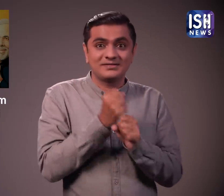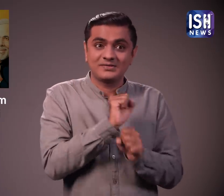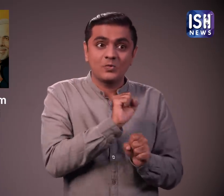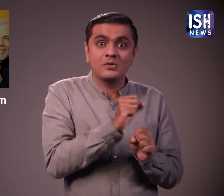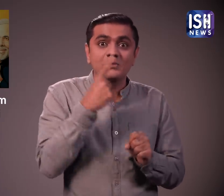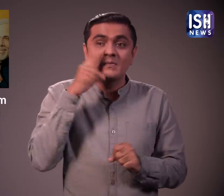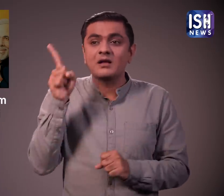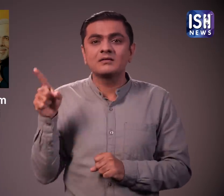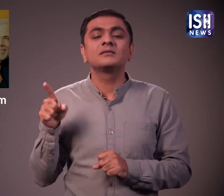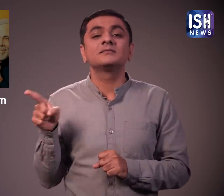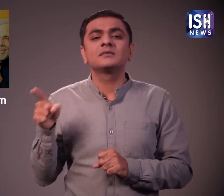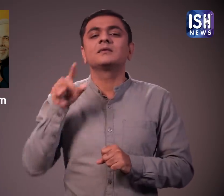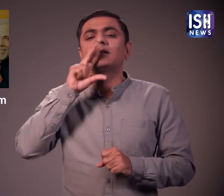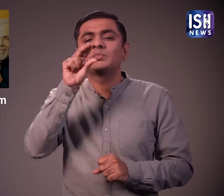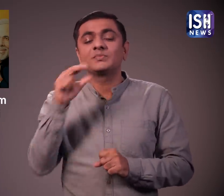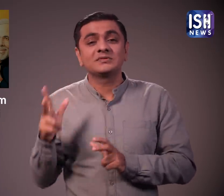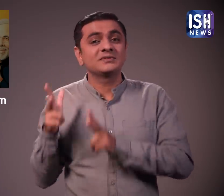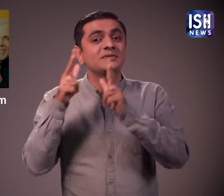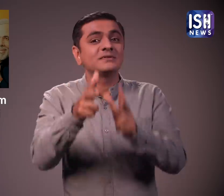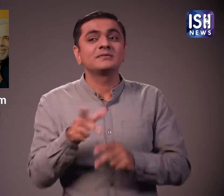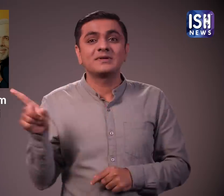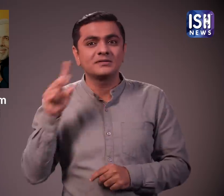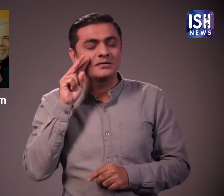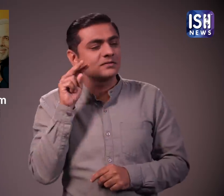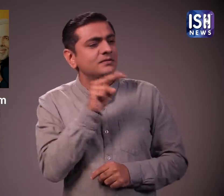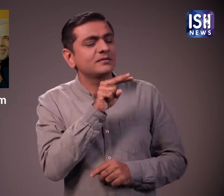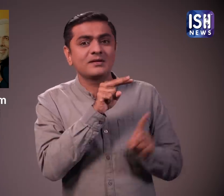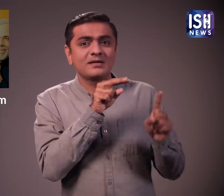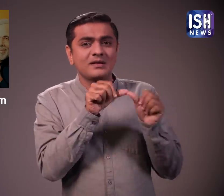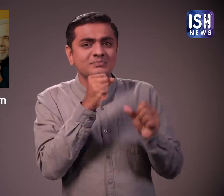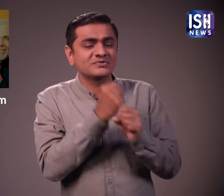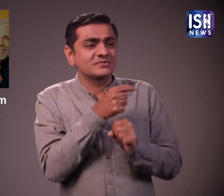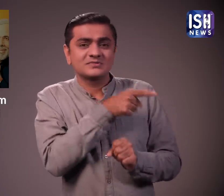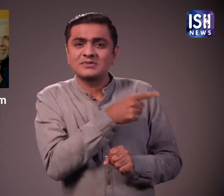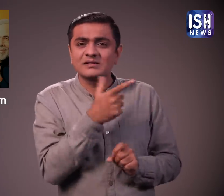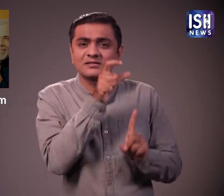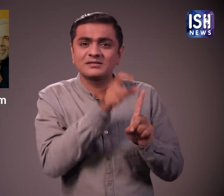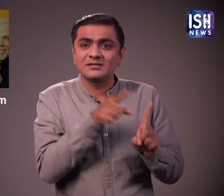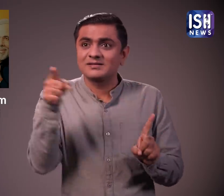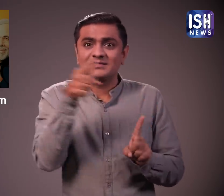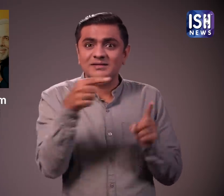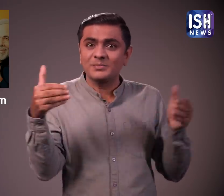अभीजीत की मा ने कहा जब प्रधान मंत्री ने उसकी पीत थप थप आई तो मैंने उसके दिल में खुशी देखी